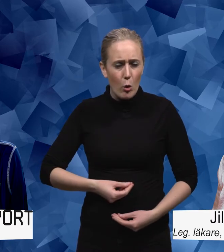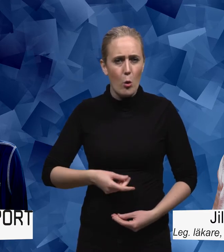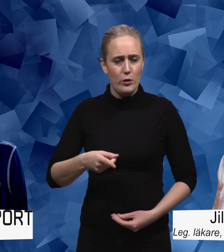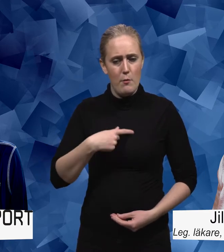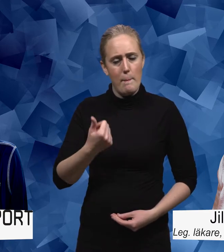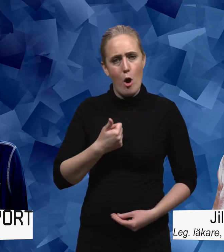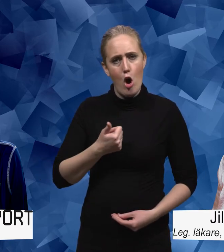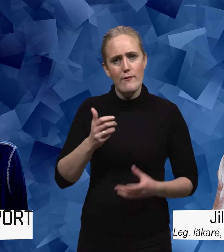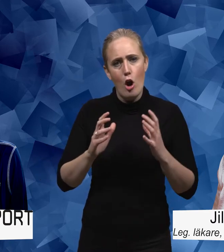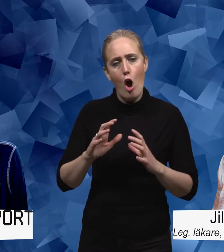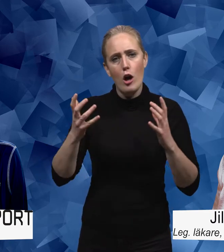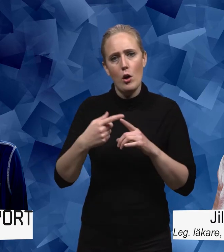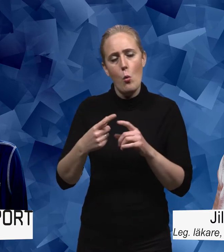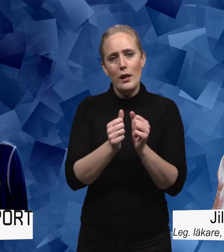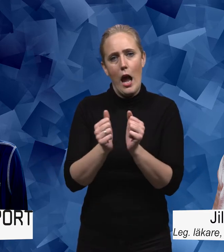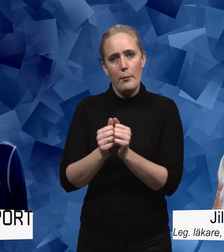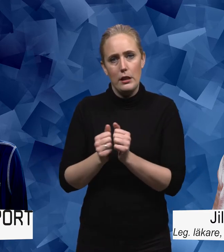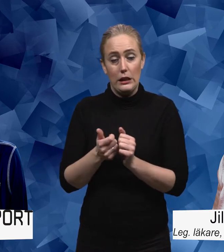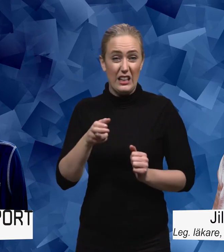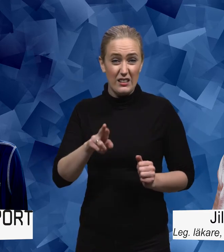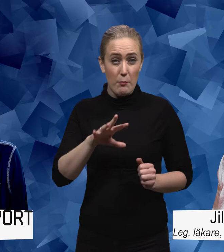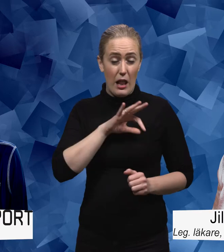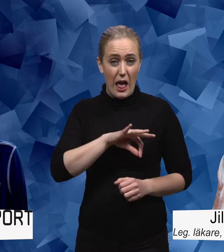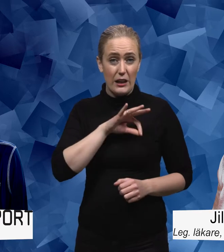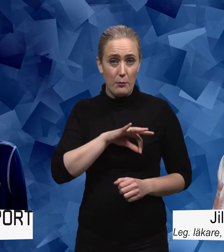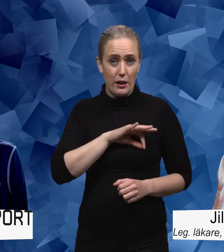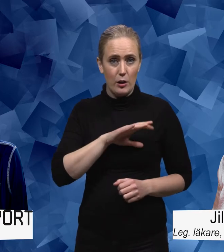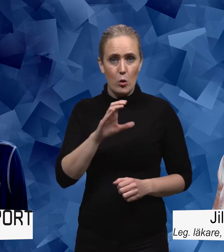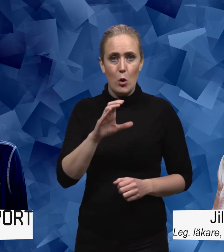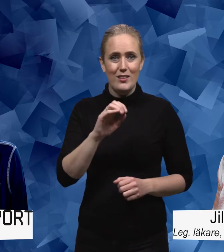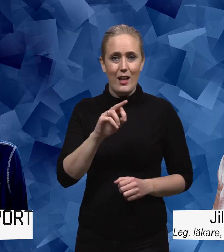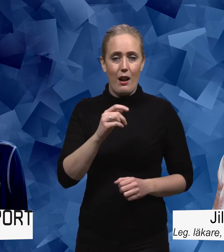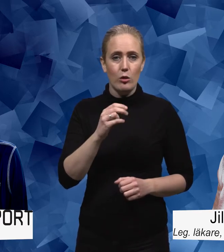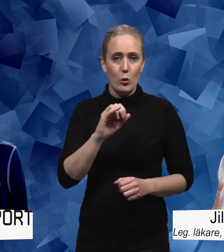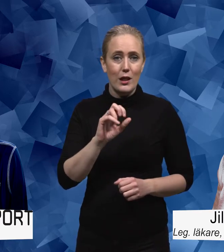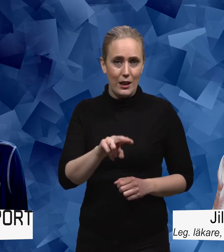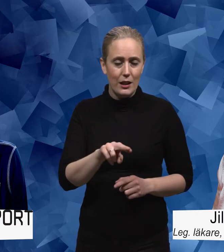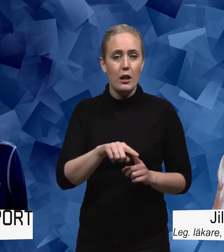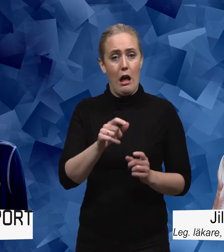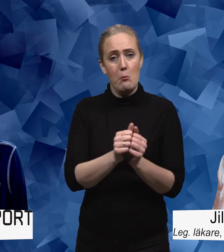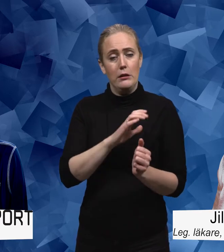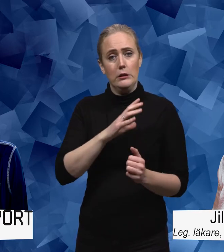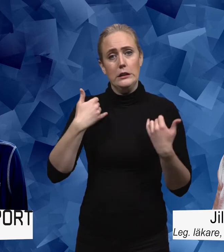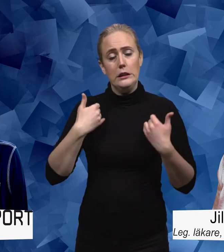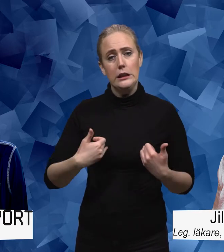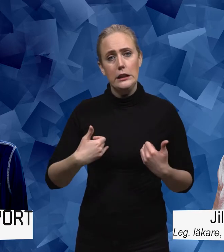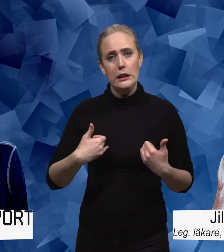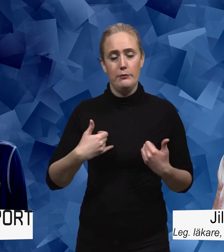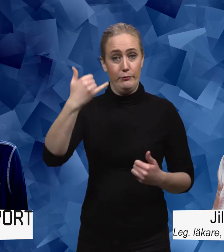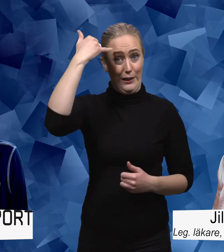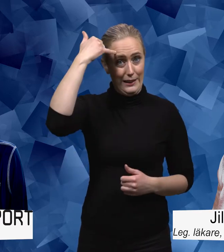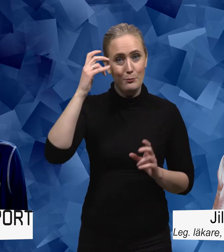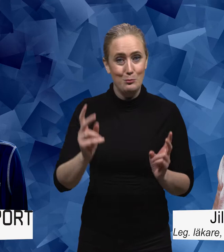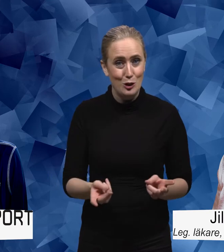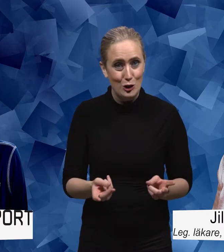öka. Och som man kan öka med hjälp av läkemedel till exempel serotonin. Det är ett sådant ämne som finns i kroppen och i